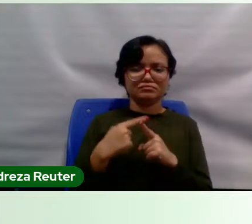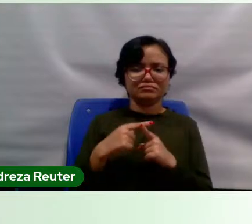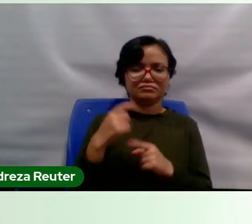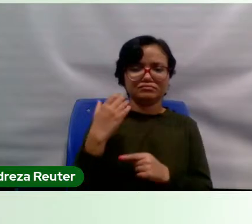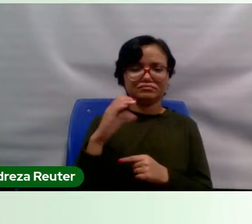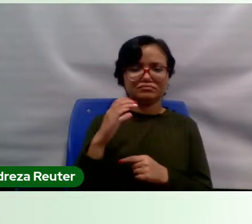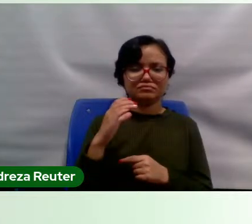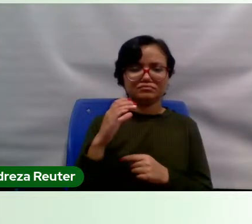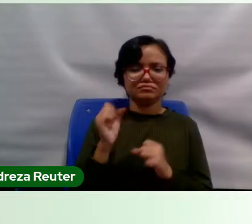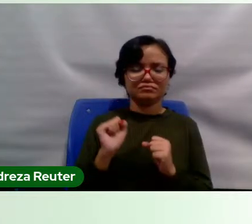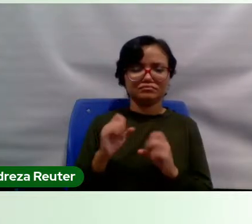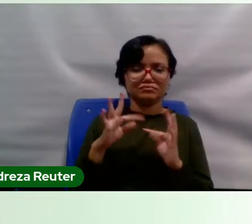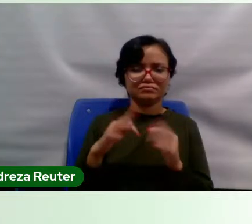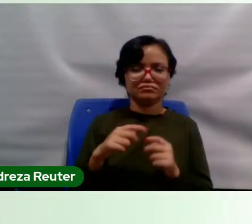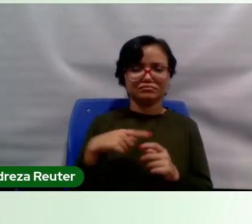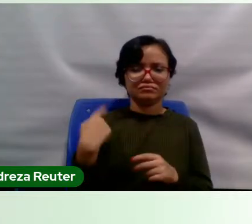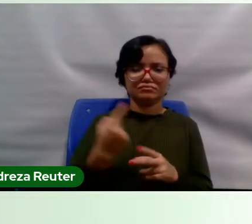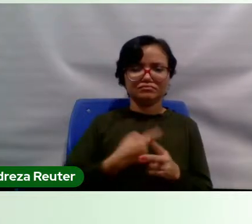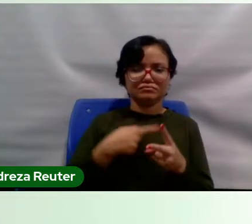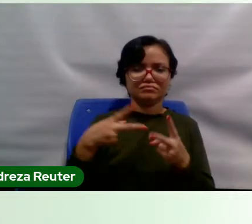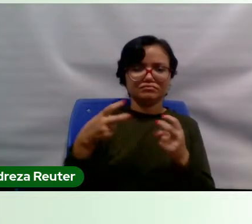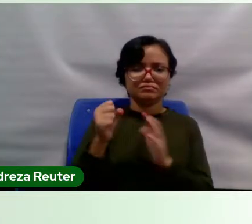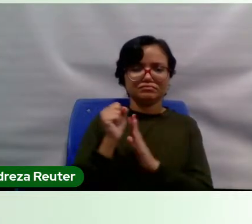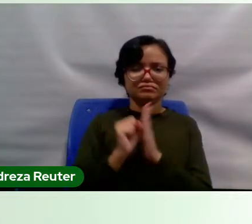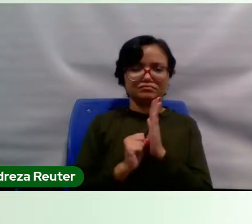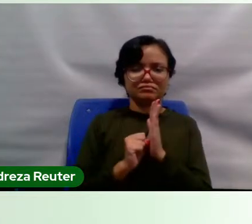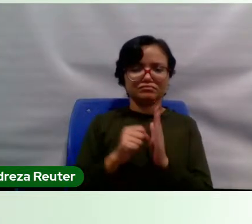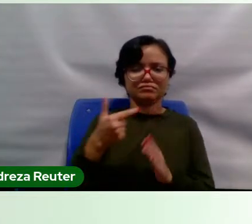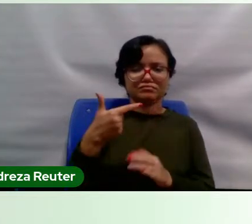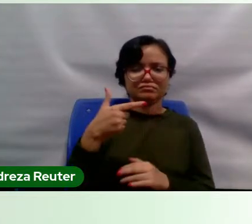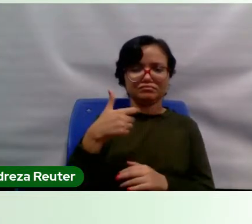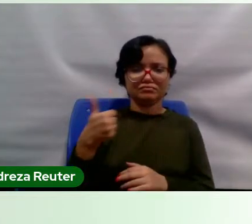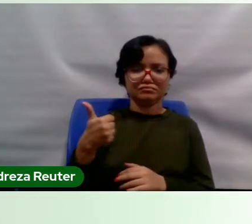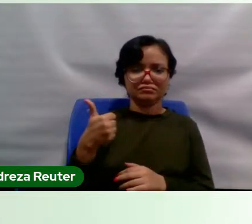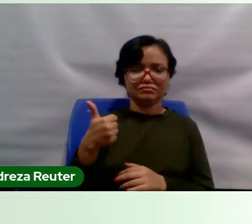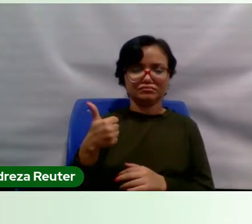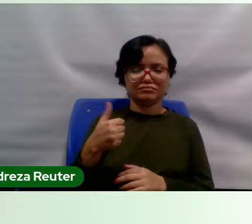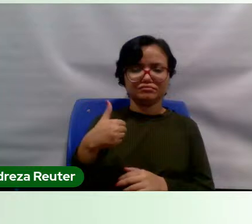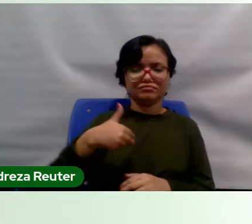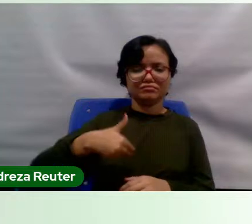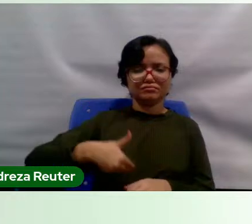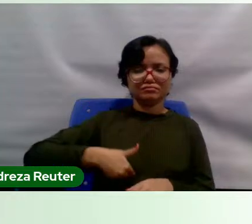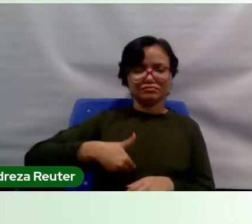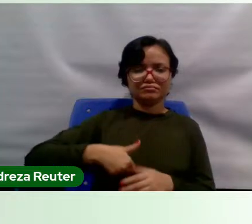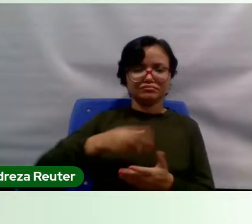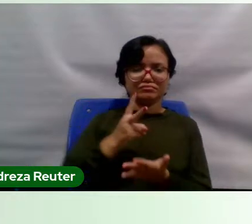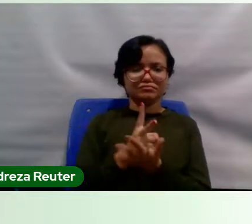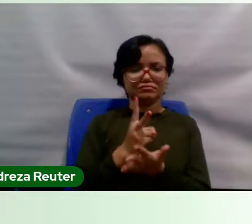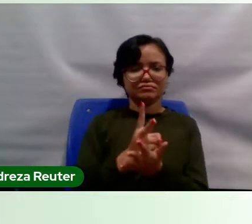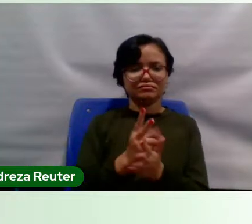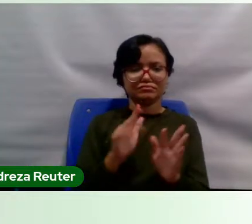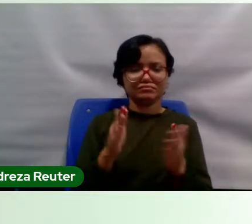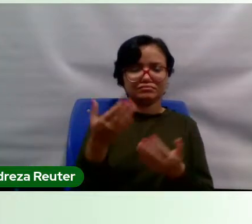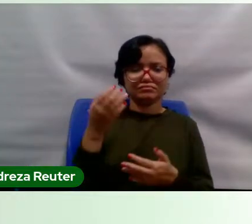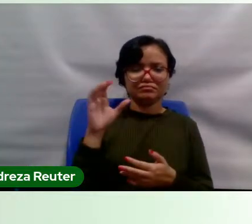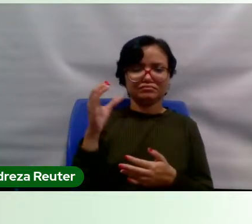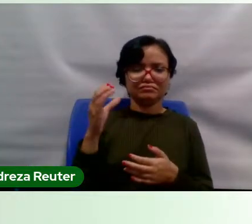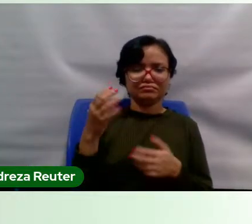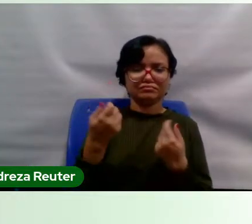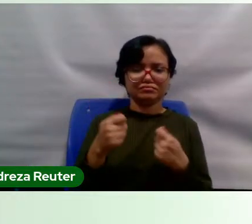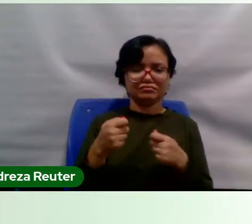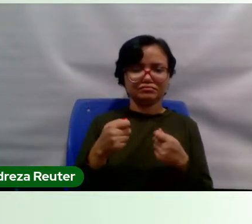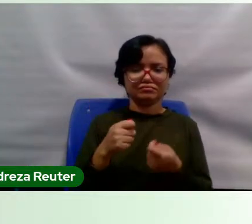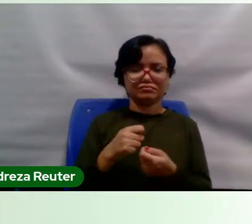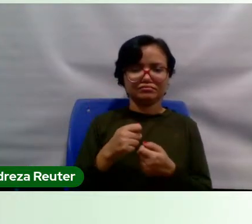que estamos no século XXI e a fome agora ainda se coloca para o nosso país. Então, a questão da ciência tem que ser